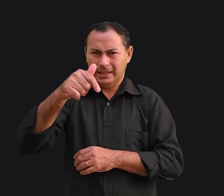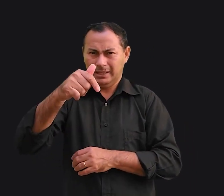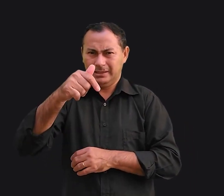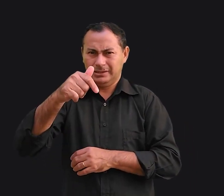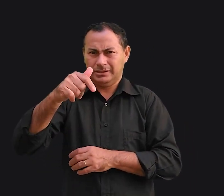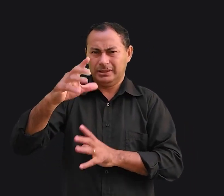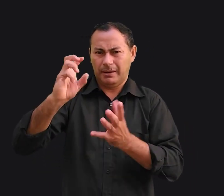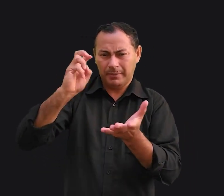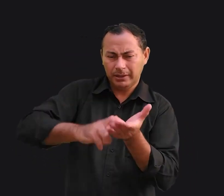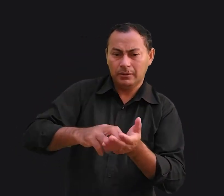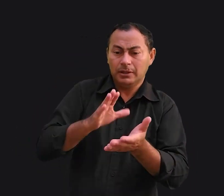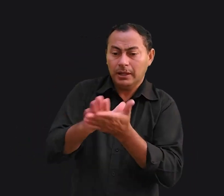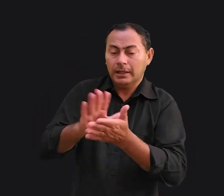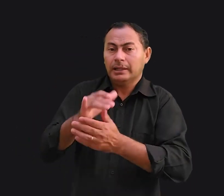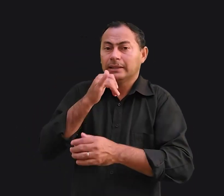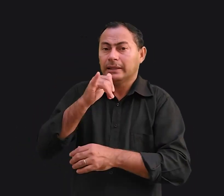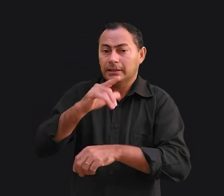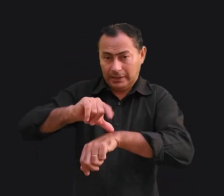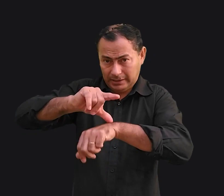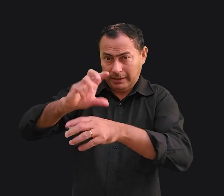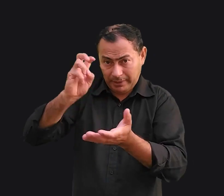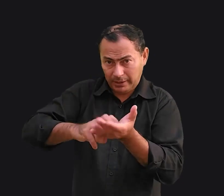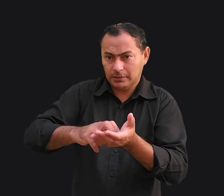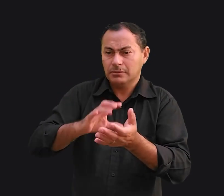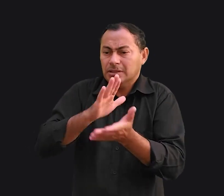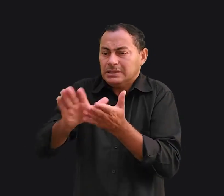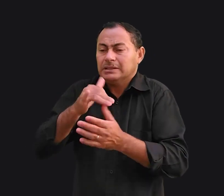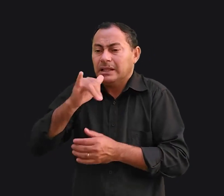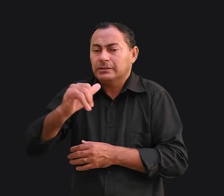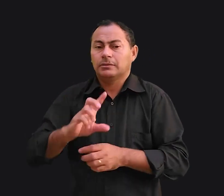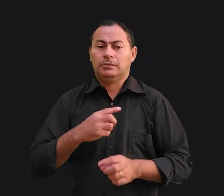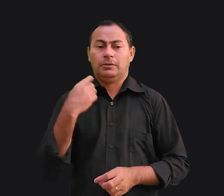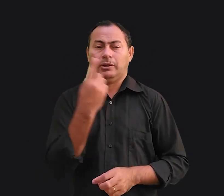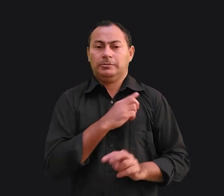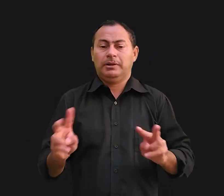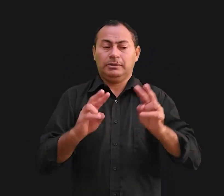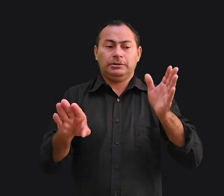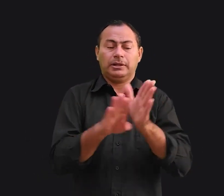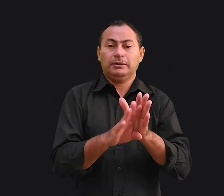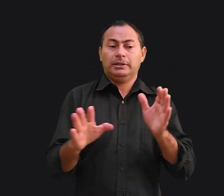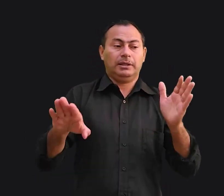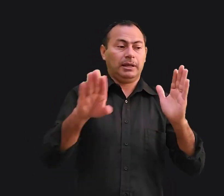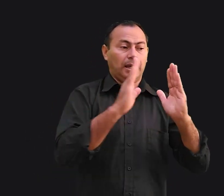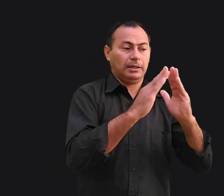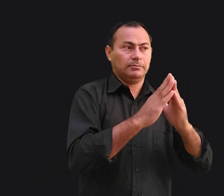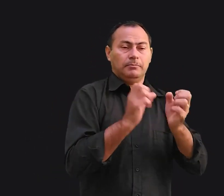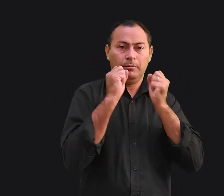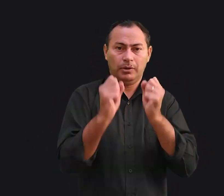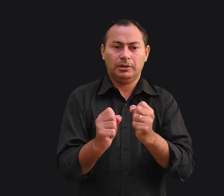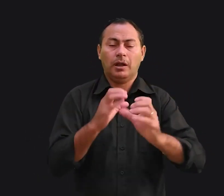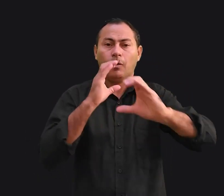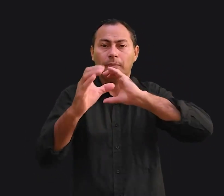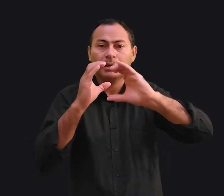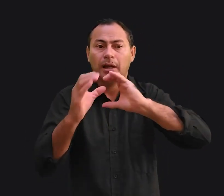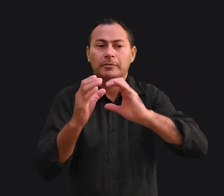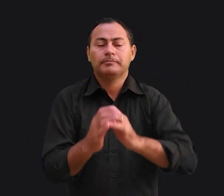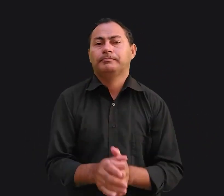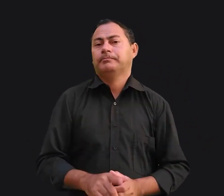a gastar energia com coisas muito importantes para nós, que valorizamos. Mas, quando chegamos em casa e podemos nos comunicar, não